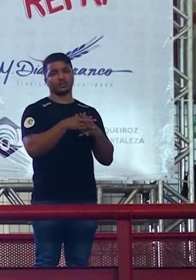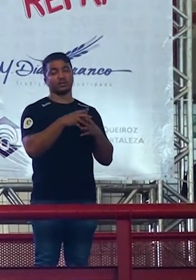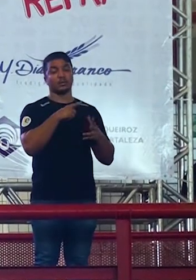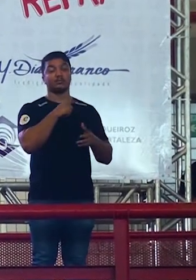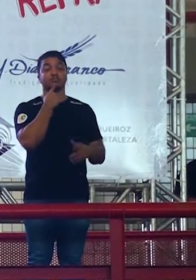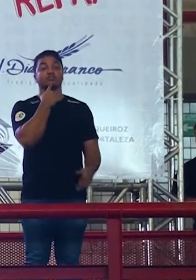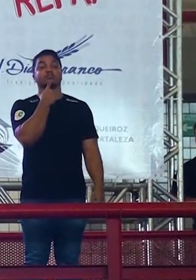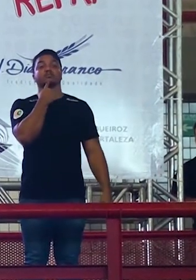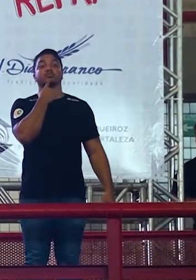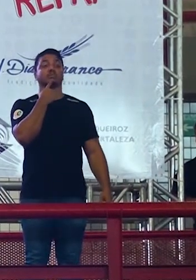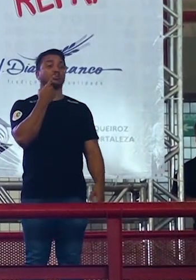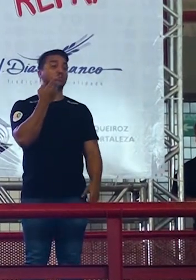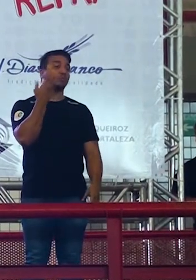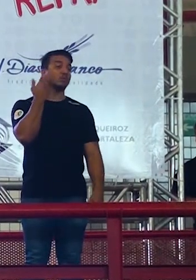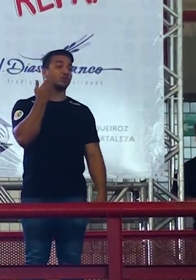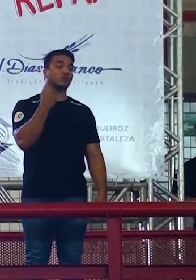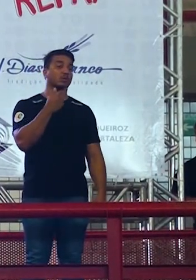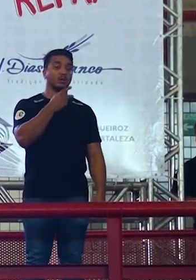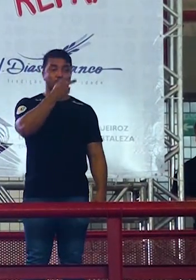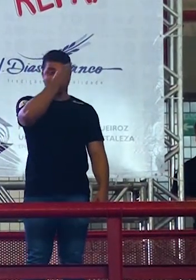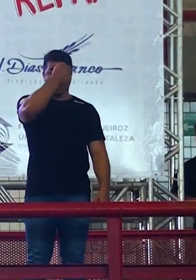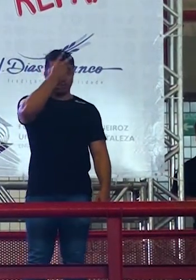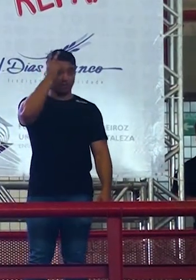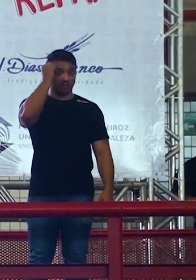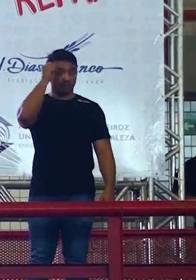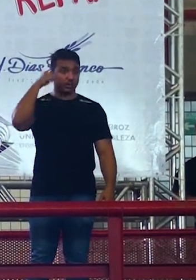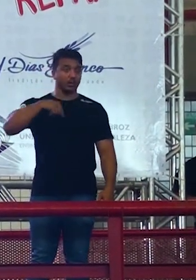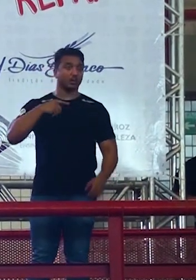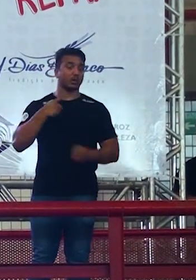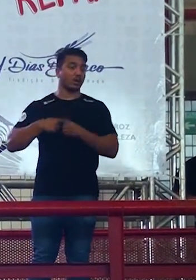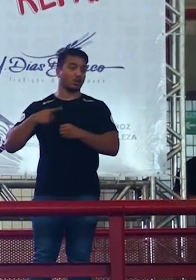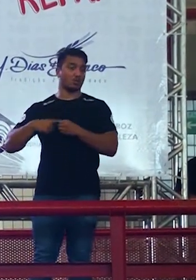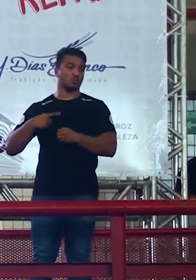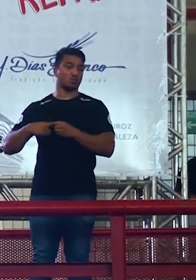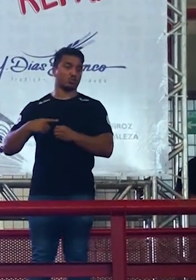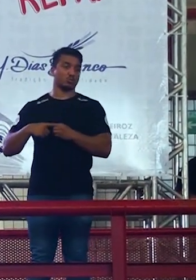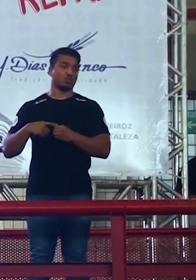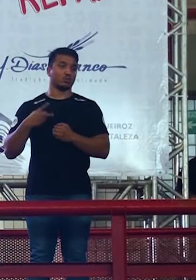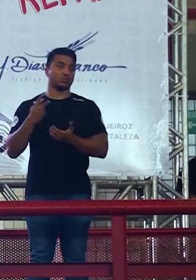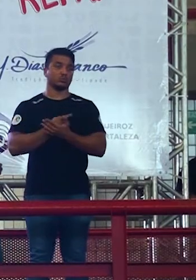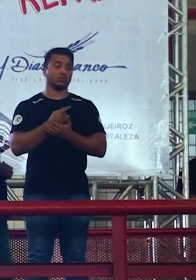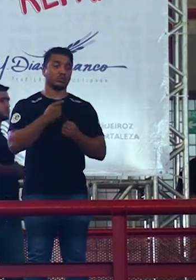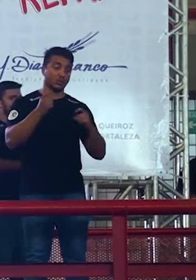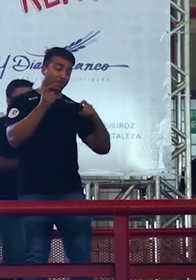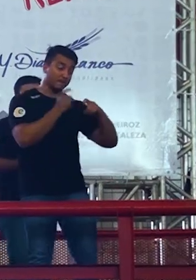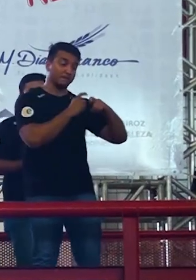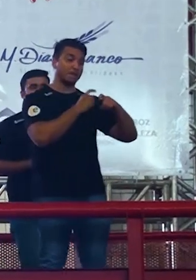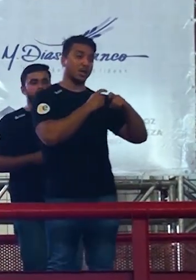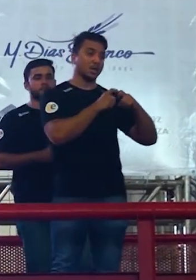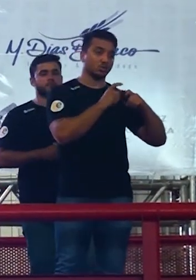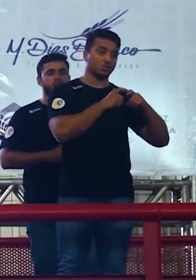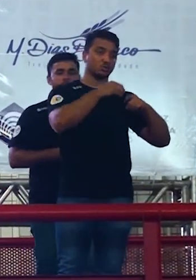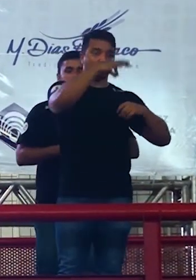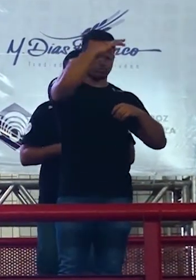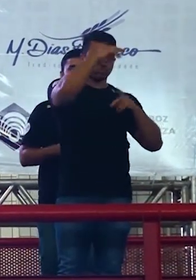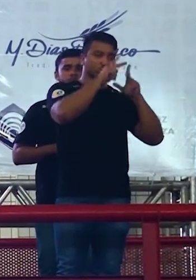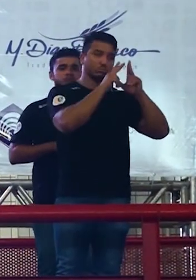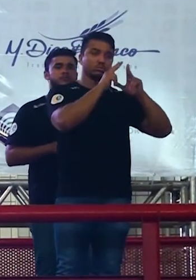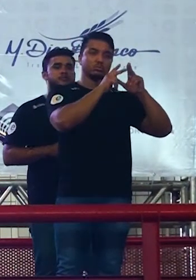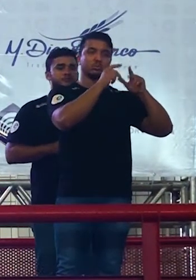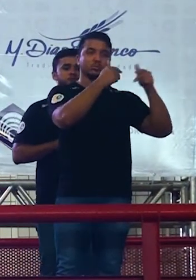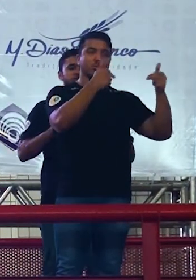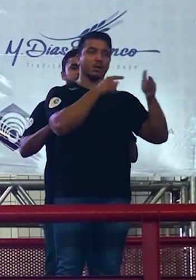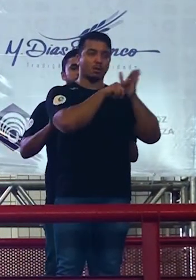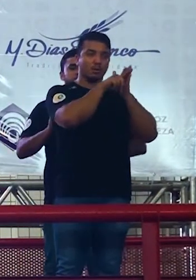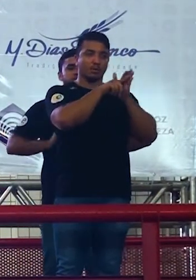recentemente vimos um caso de um prefeito de uma cidade do interior que o cara era médico ginecologista e